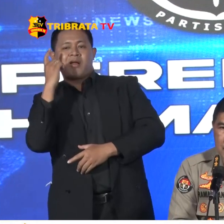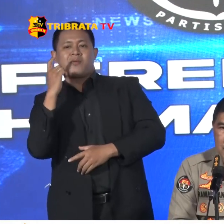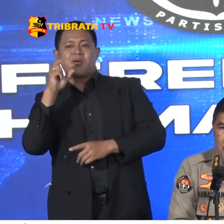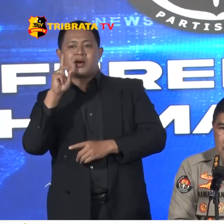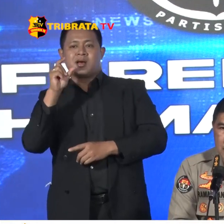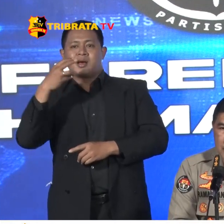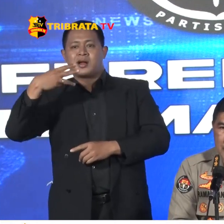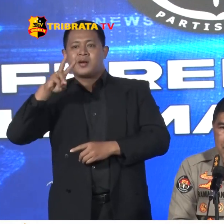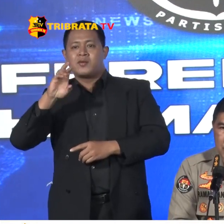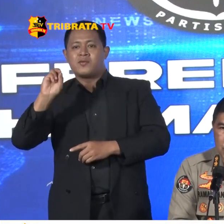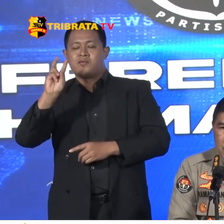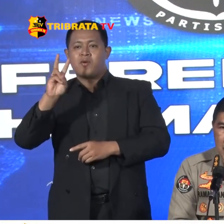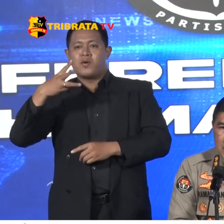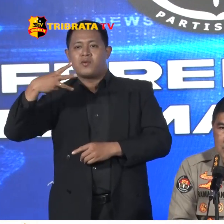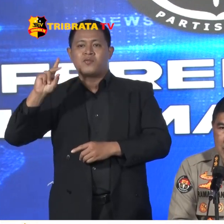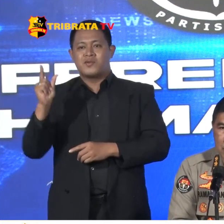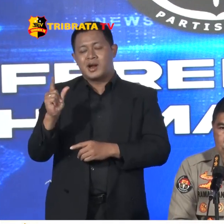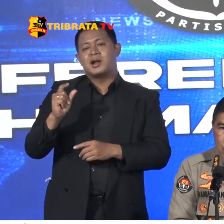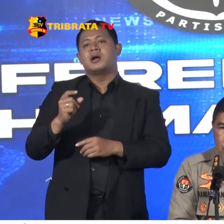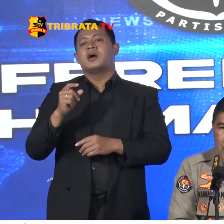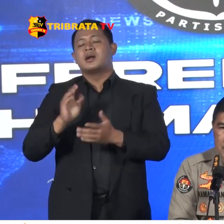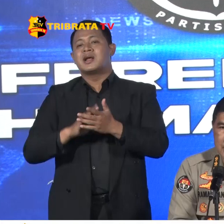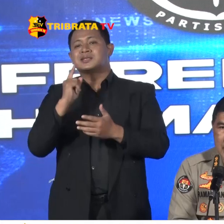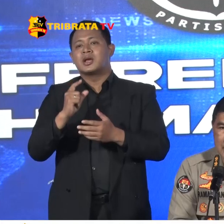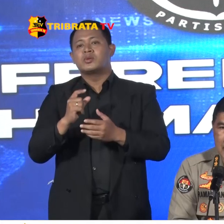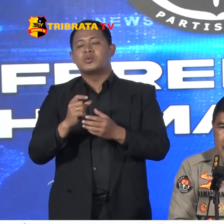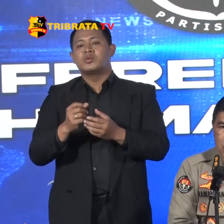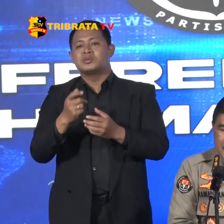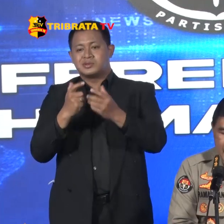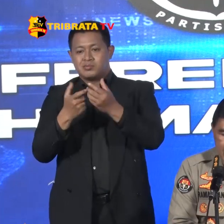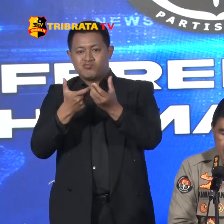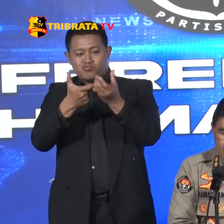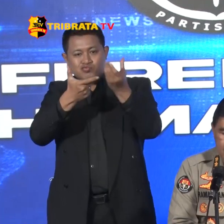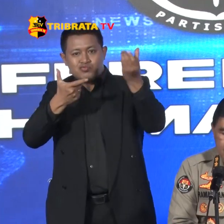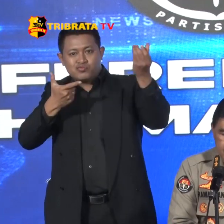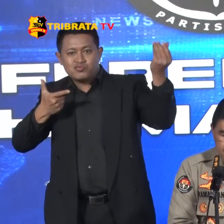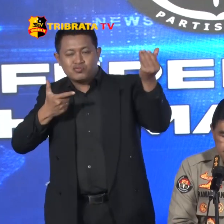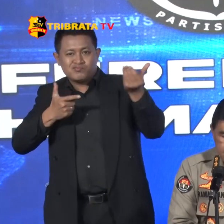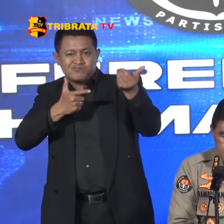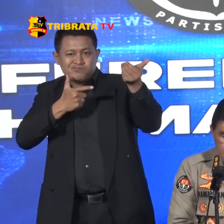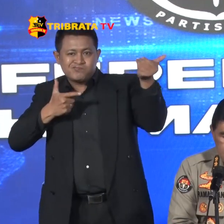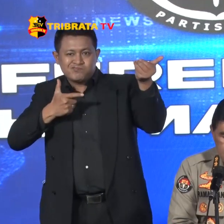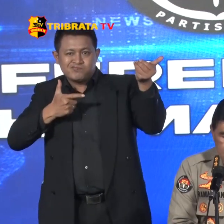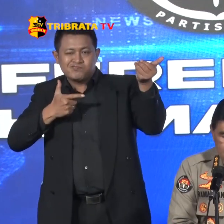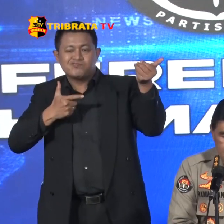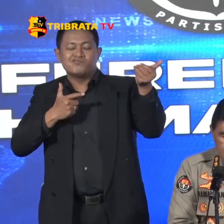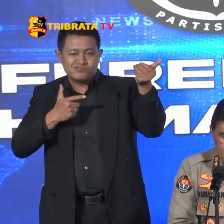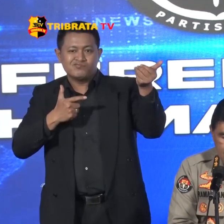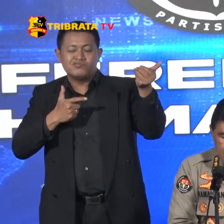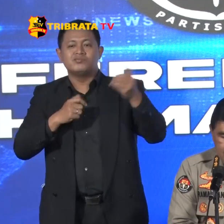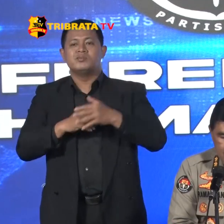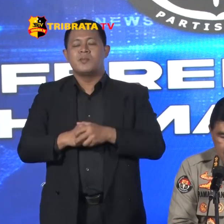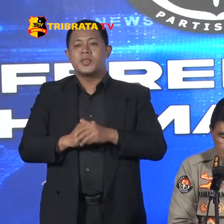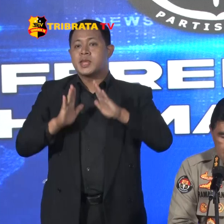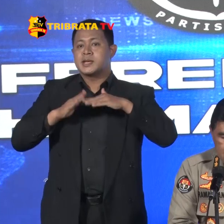Dan didapati juga Satu buah senjata laras panjang Kemudian